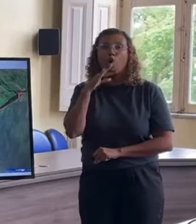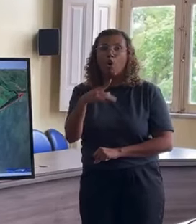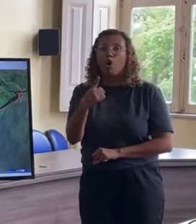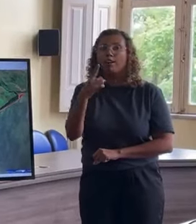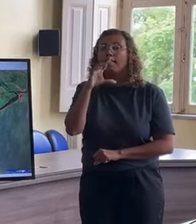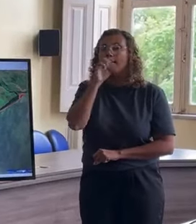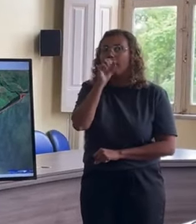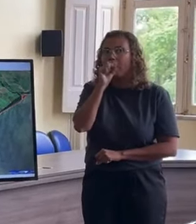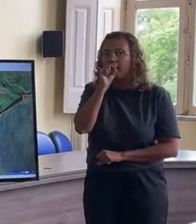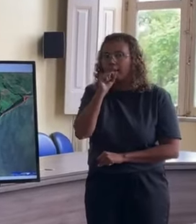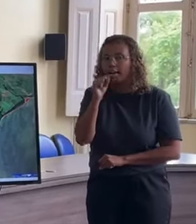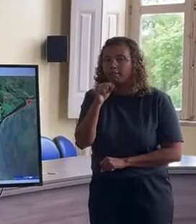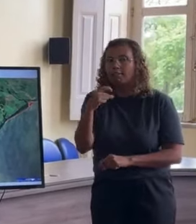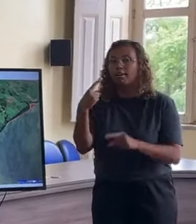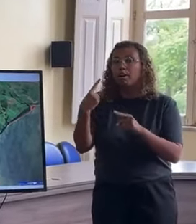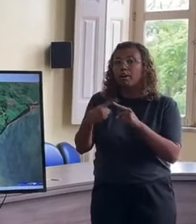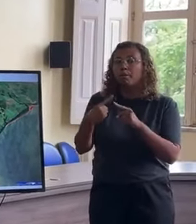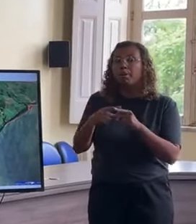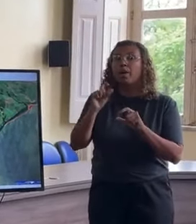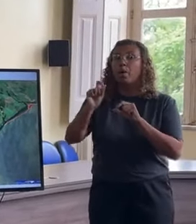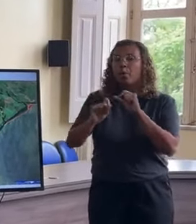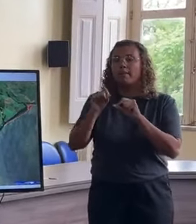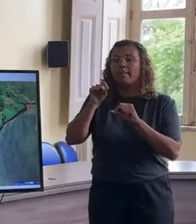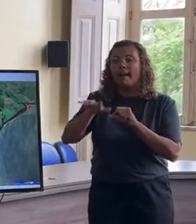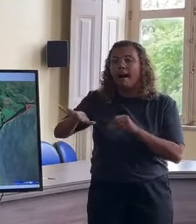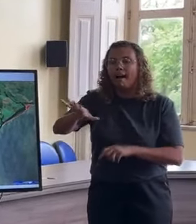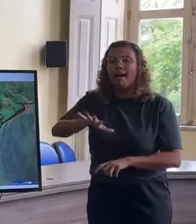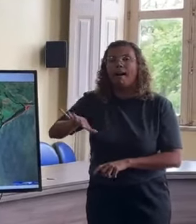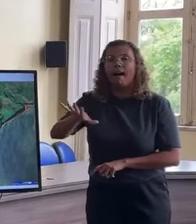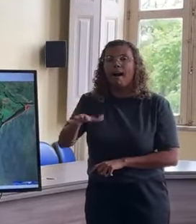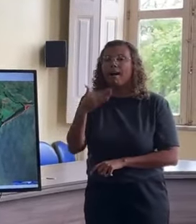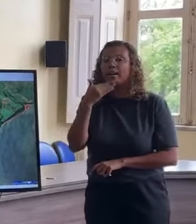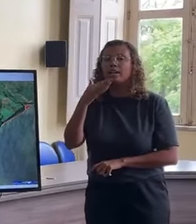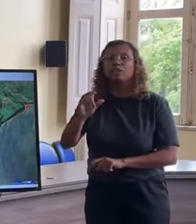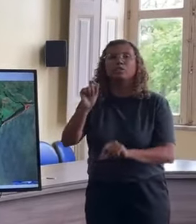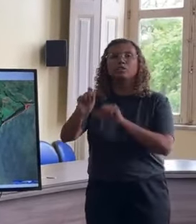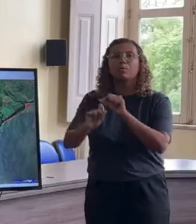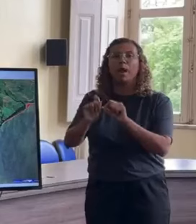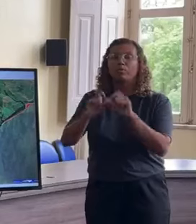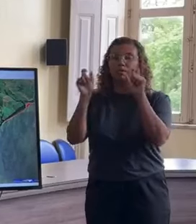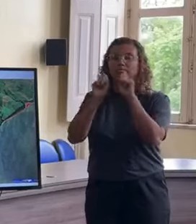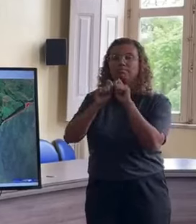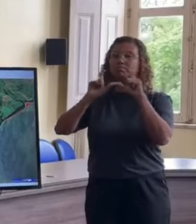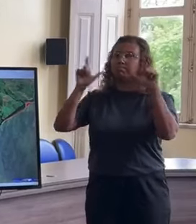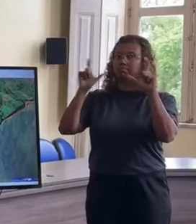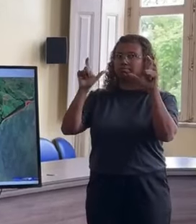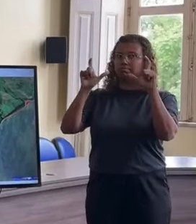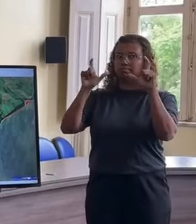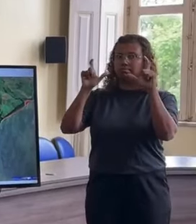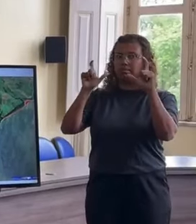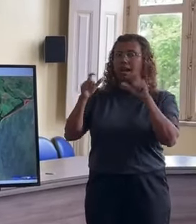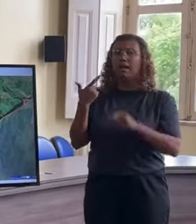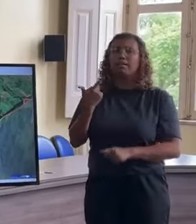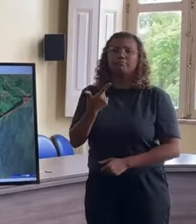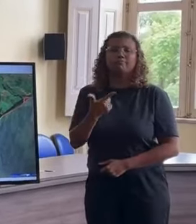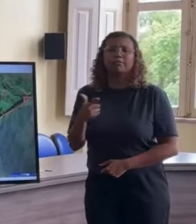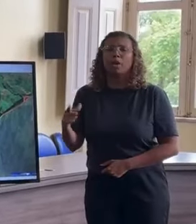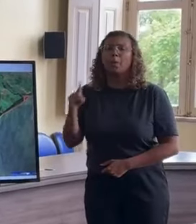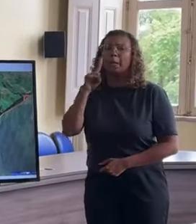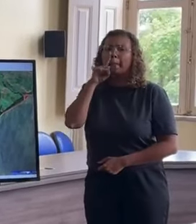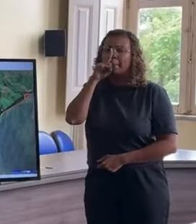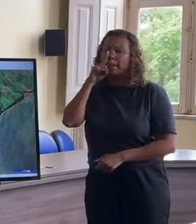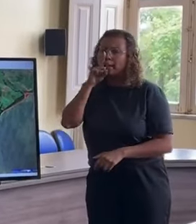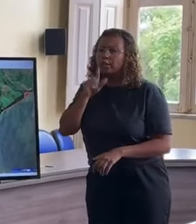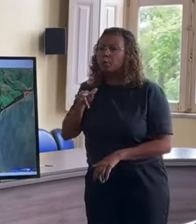Porque ali o que nós pedimos é que as pessoas fiquem em alerta, fiquem atentas, ela, essa área não tem risco de